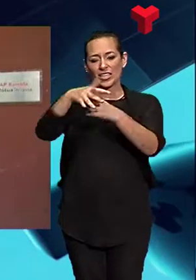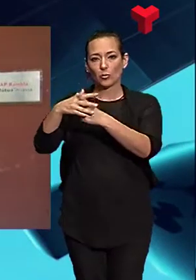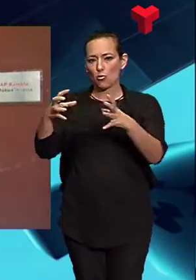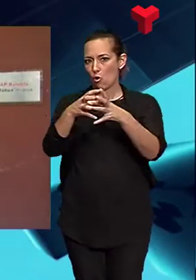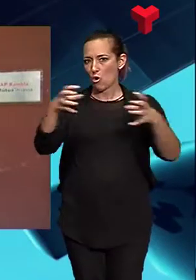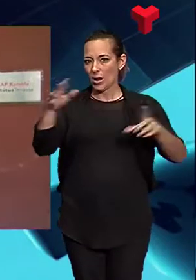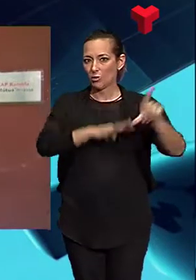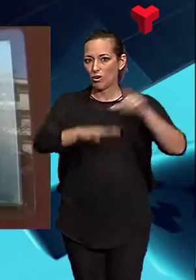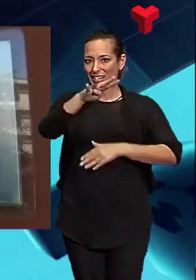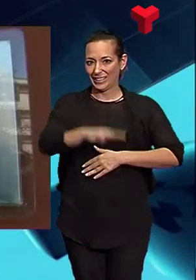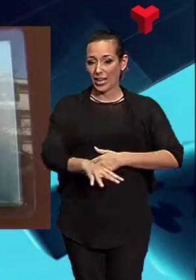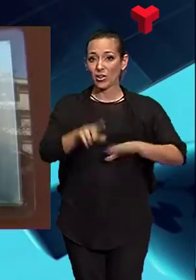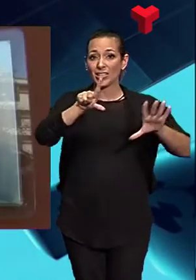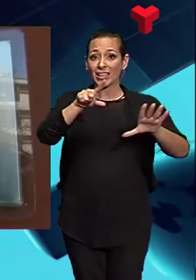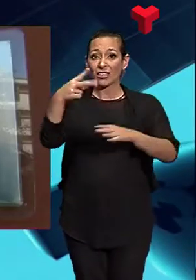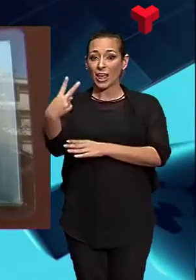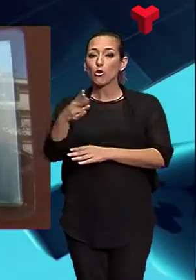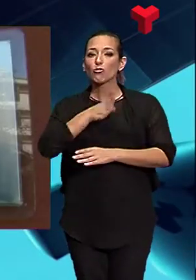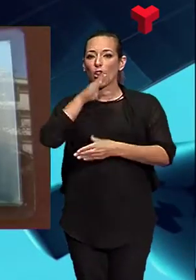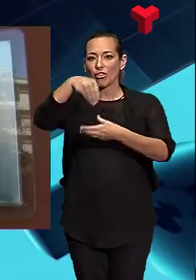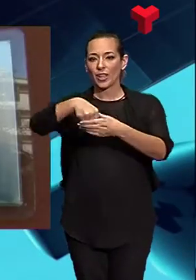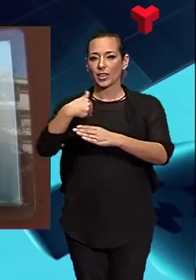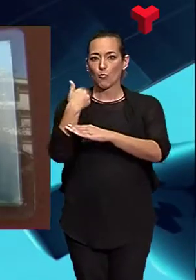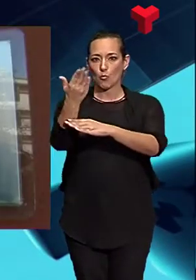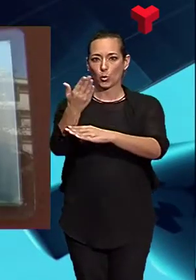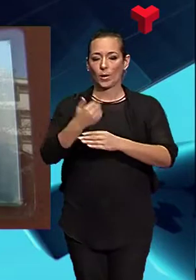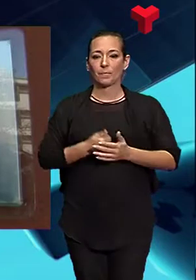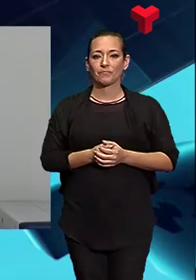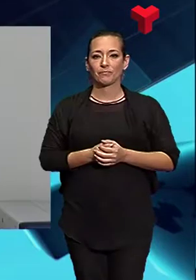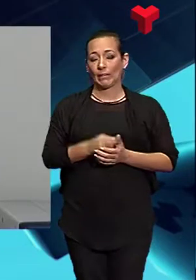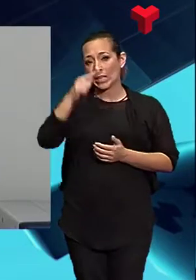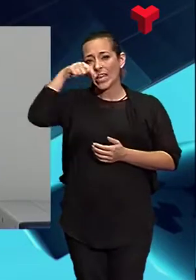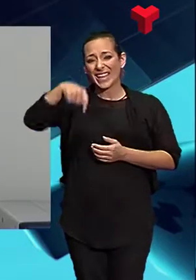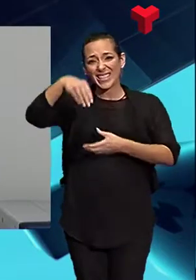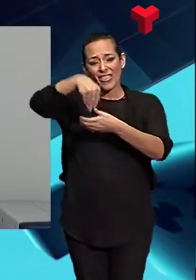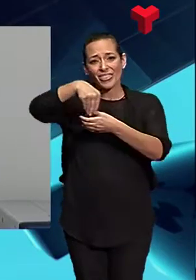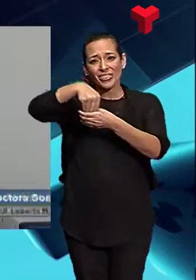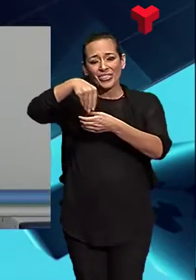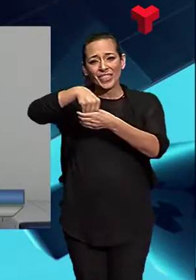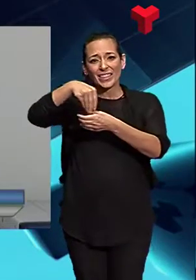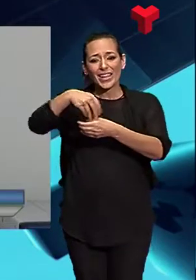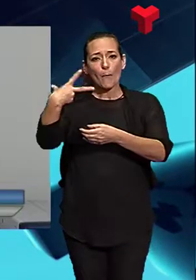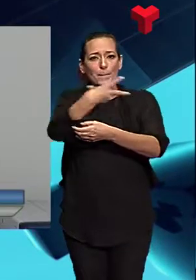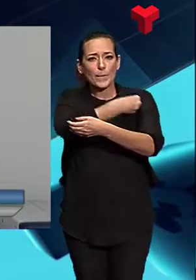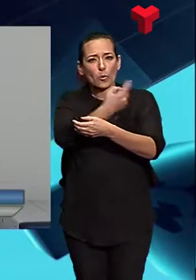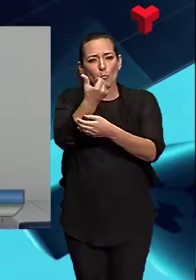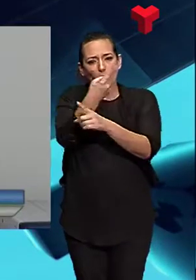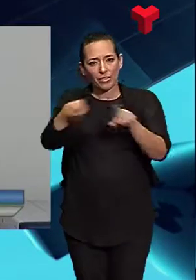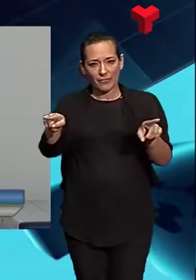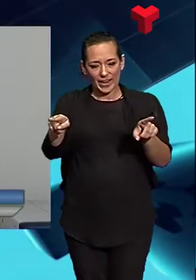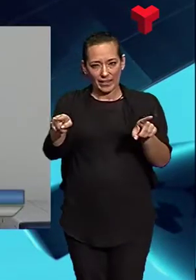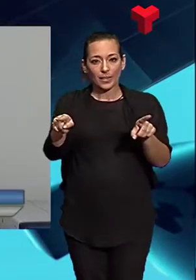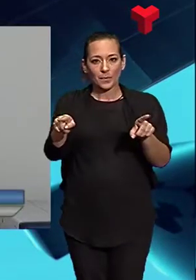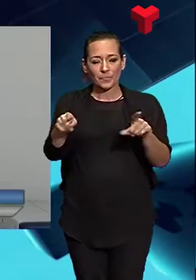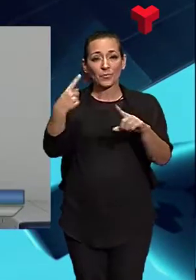72 a mutua. Aquest any la vacuna ha canviat una mica. Porta 3 soques i una d'elles s'ha